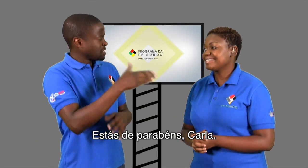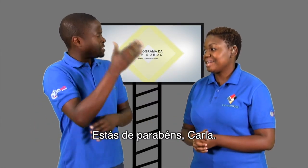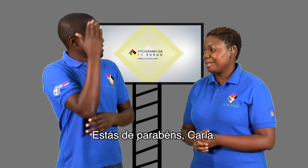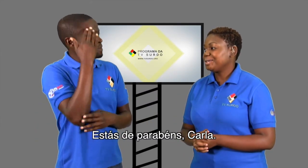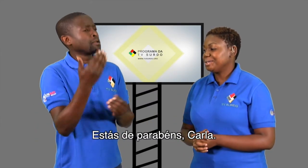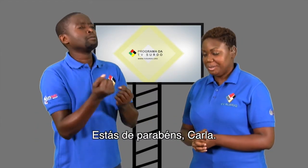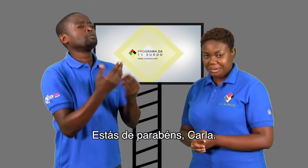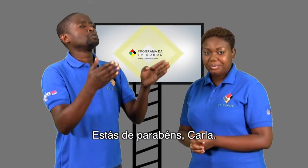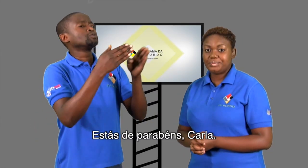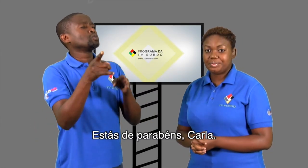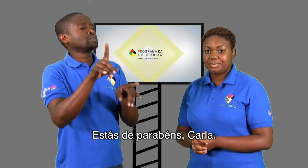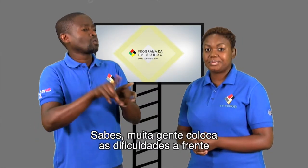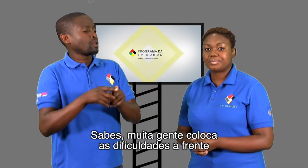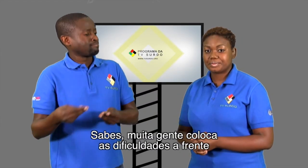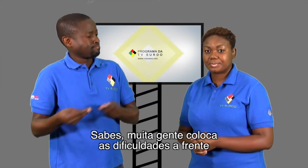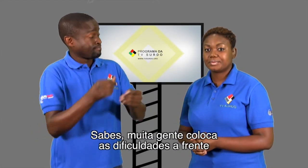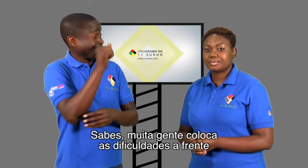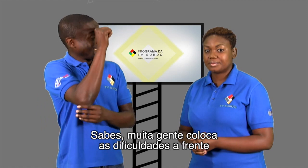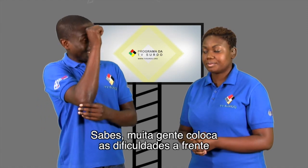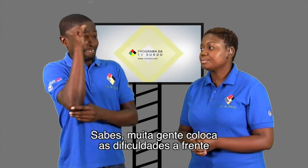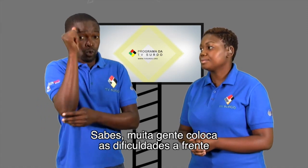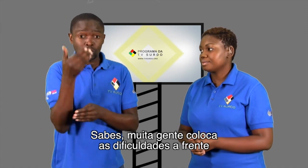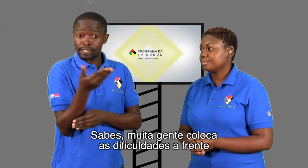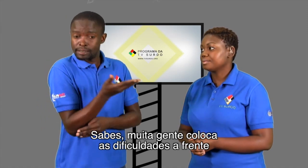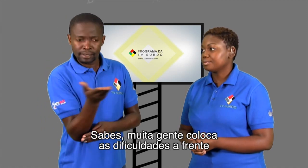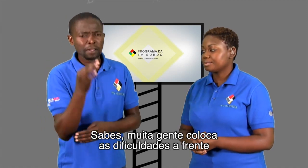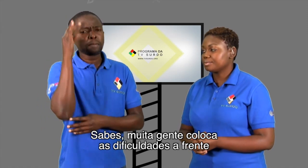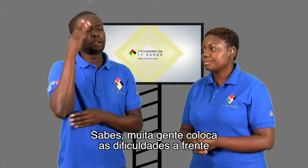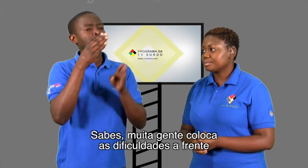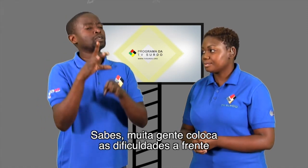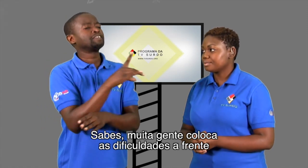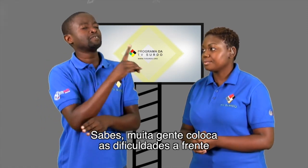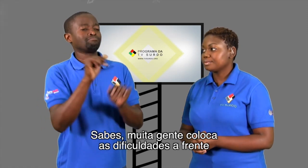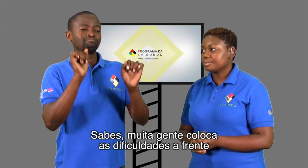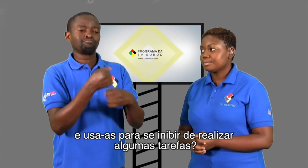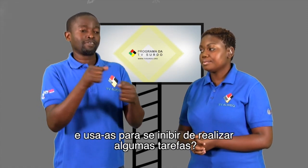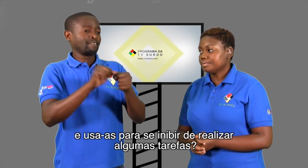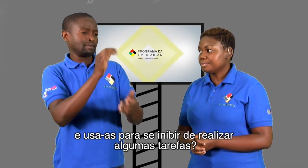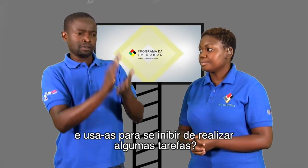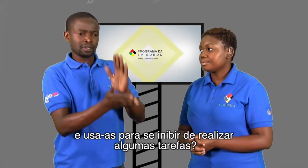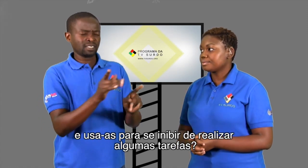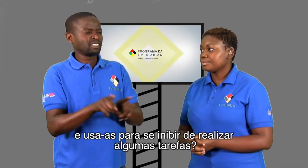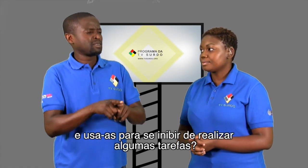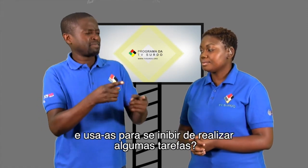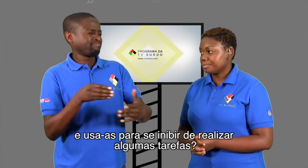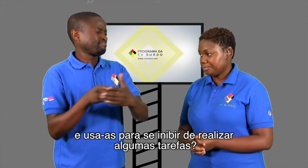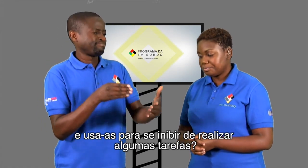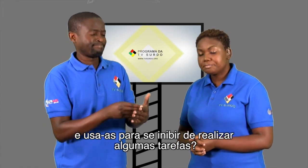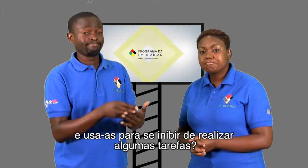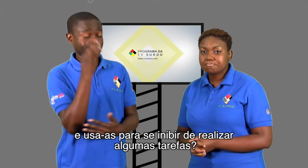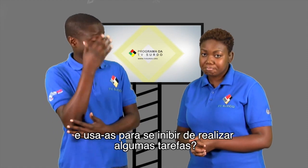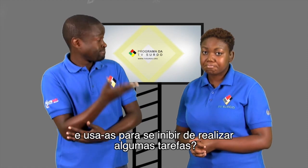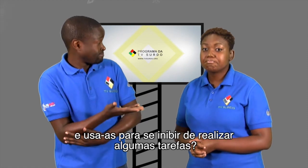Estás de parabéns, Carla. Sabes? Muita gente coloca as dificuldades à frente. E usa-as para se